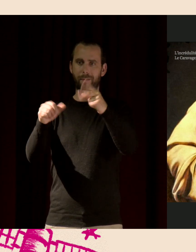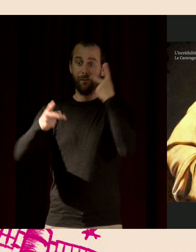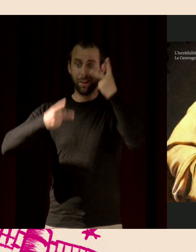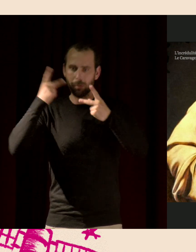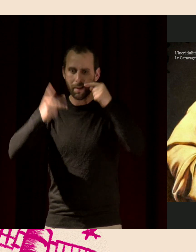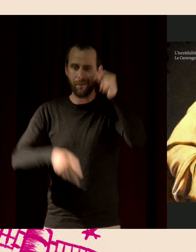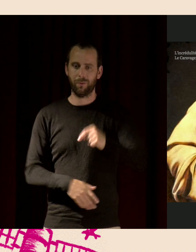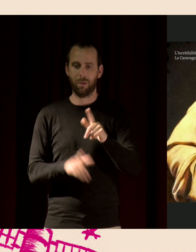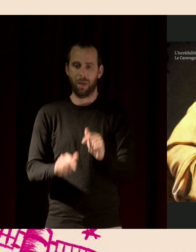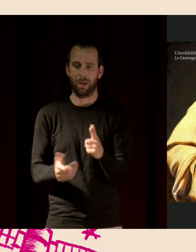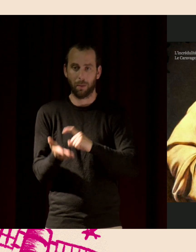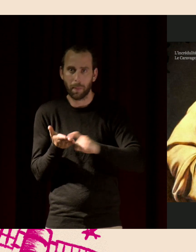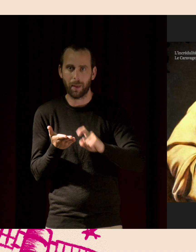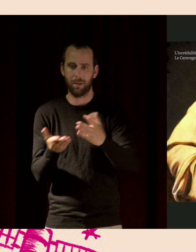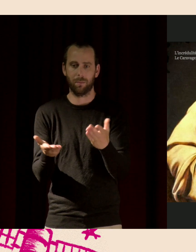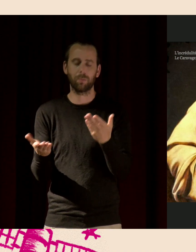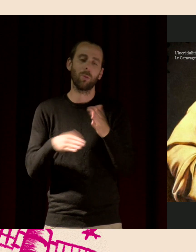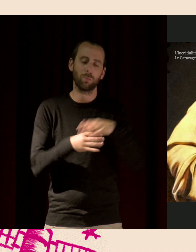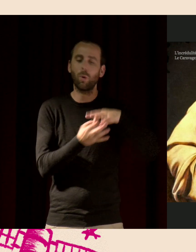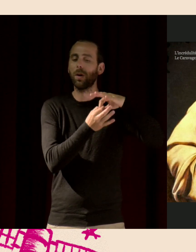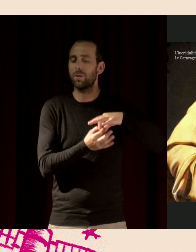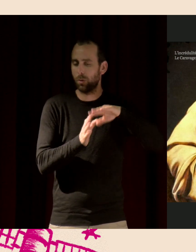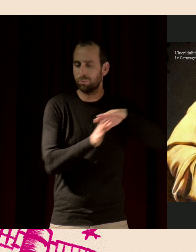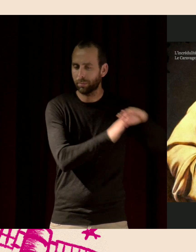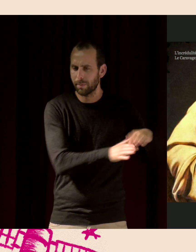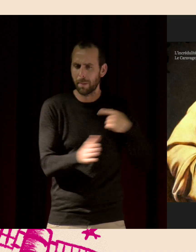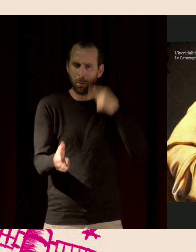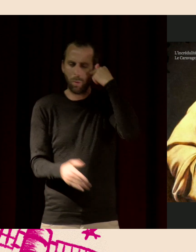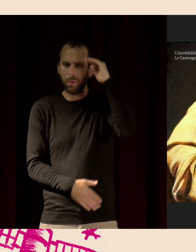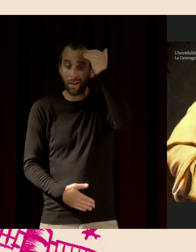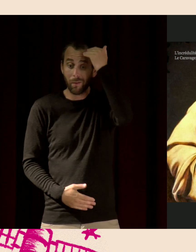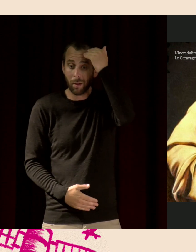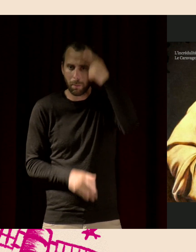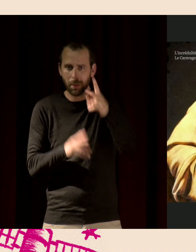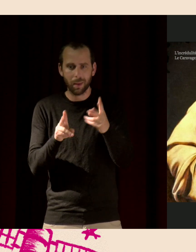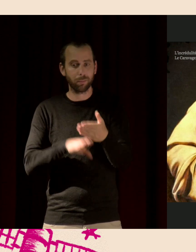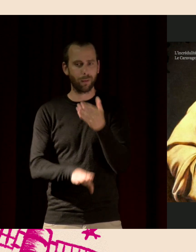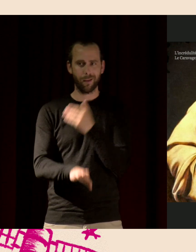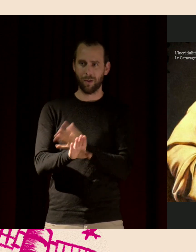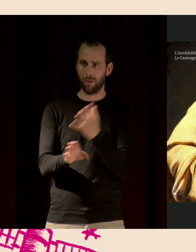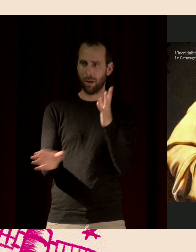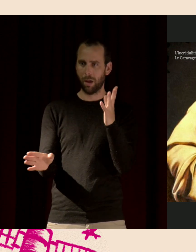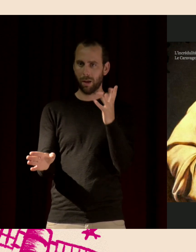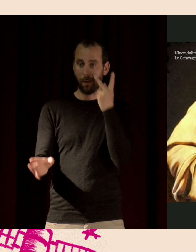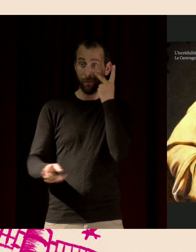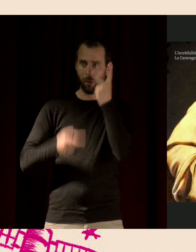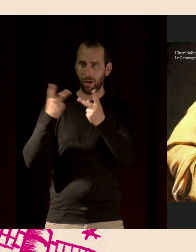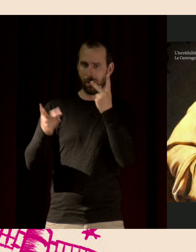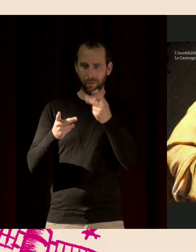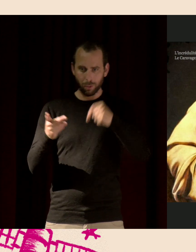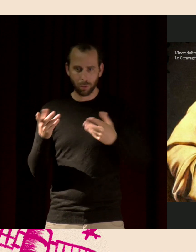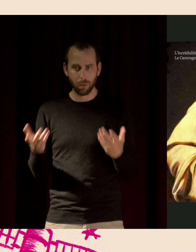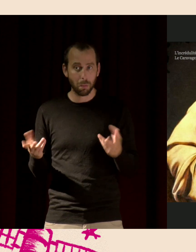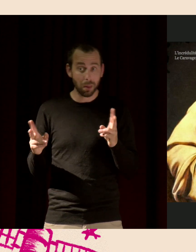scientifique, mais on peut se demander aussi si pour savoir, il ne faut pas voir. Je sais simplement si je vois et